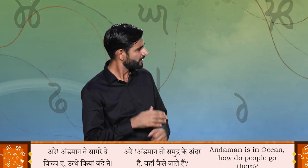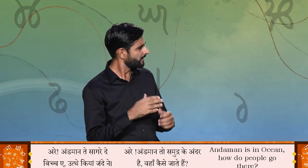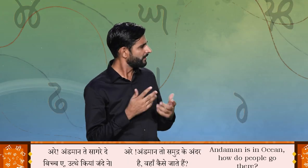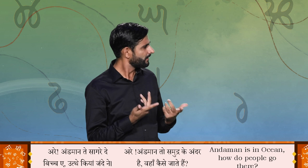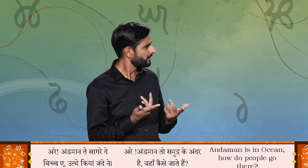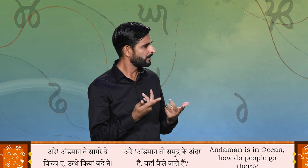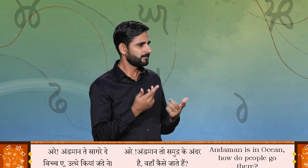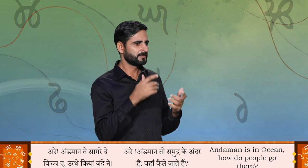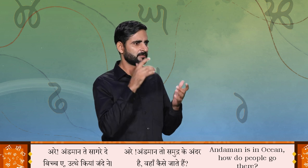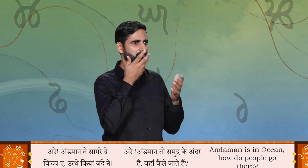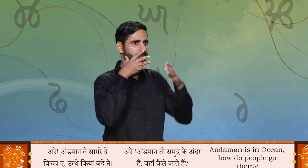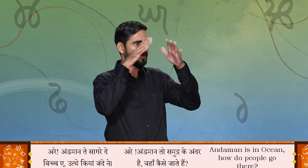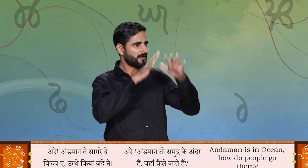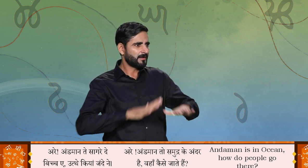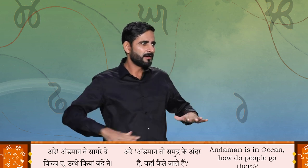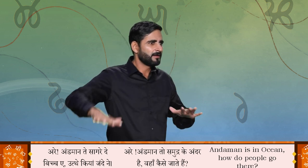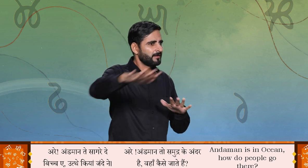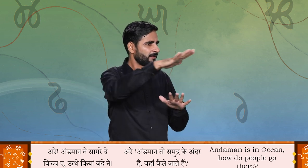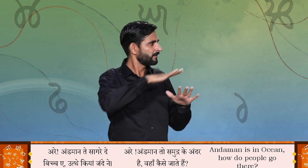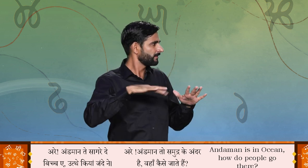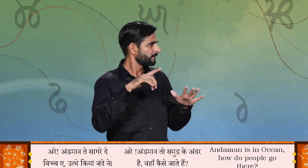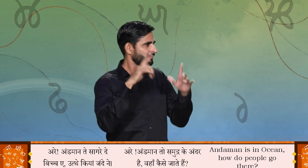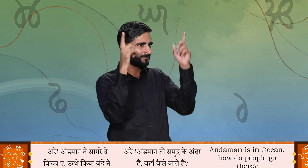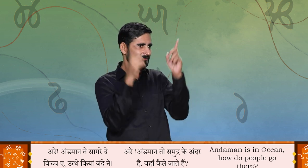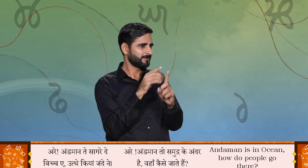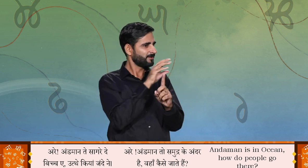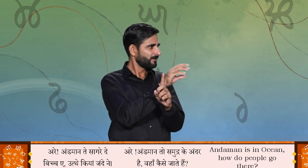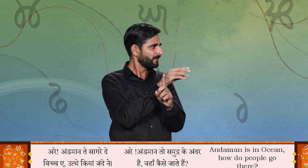अंडमान ते सागरे दे बेच्चे उथे की या जन्देन है